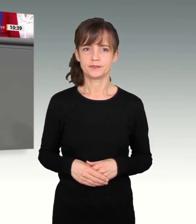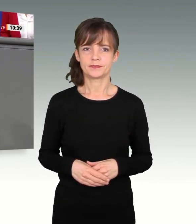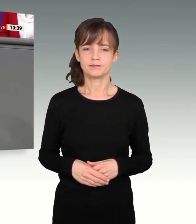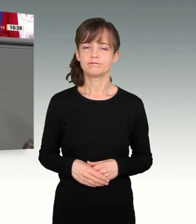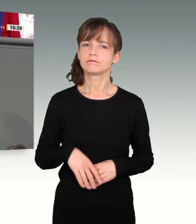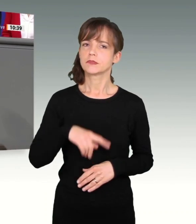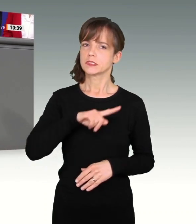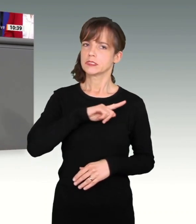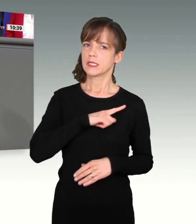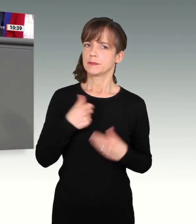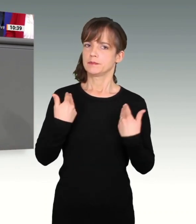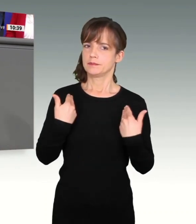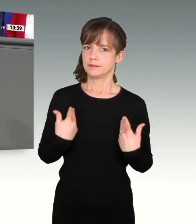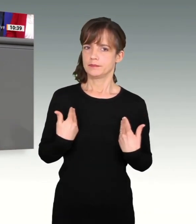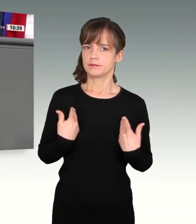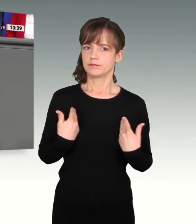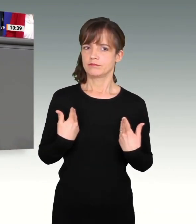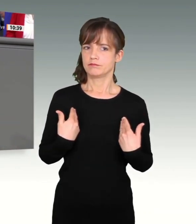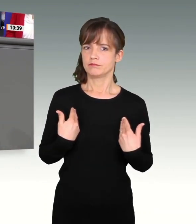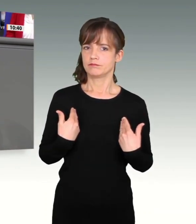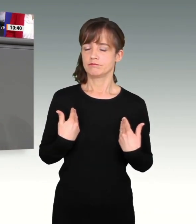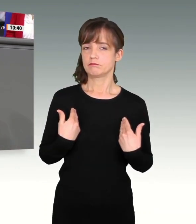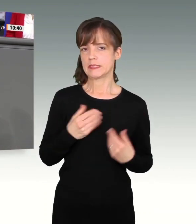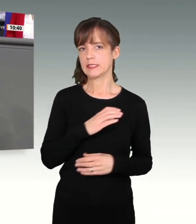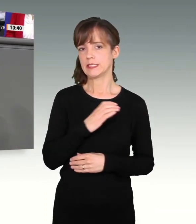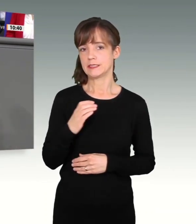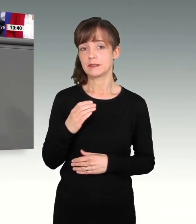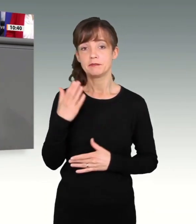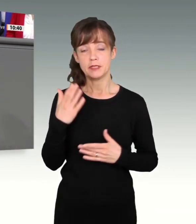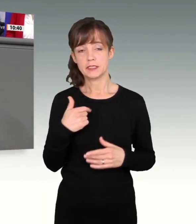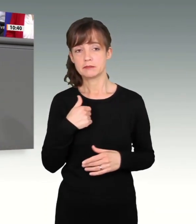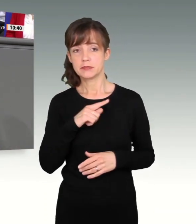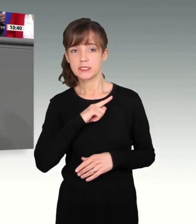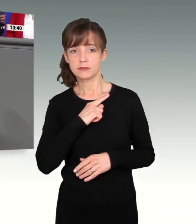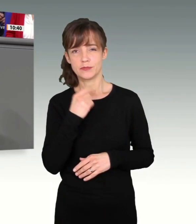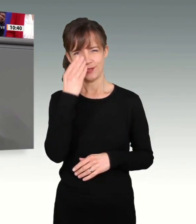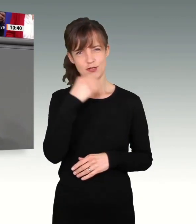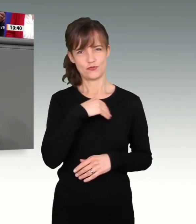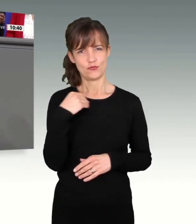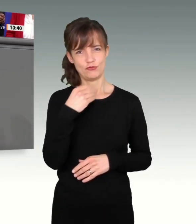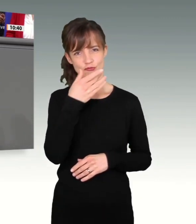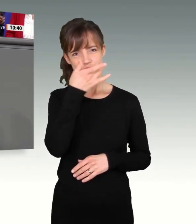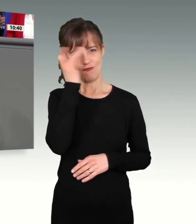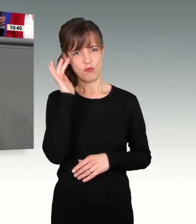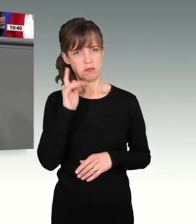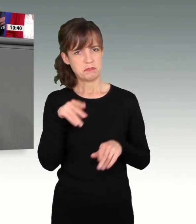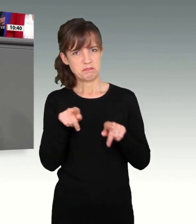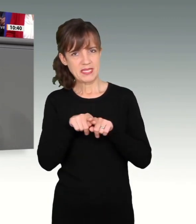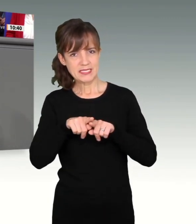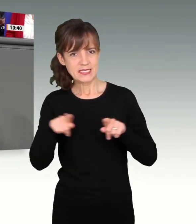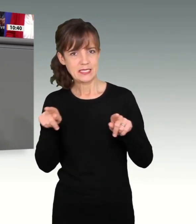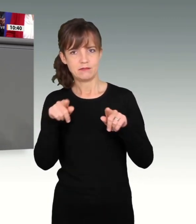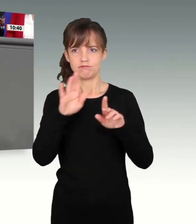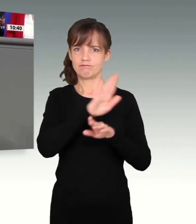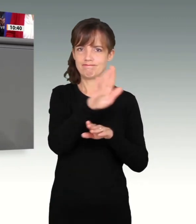Ich bezeichne mich als Christ, ich passe vielleicht als schwuler Katholik nicht in das Weltbild von einigen